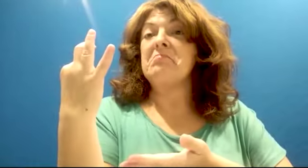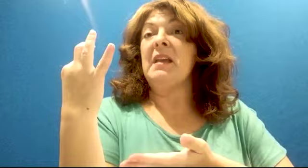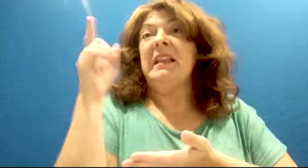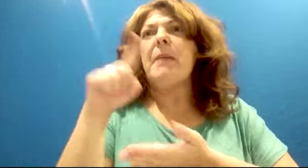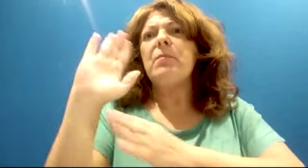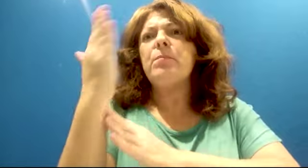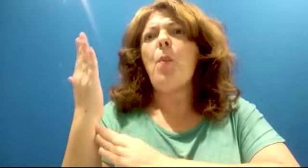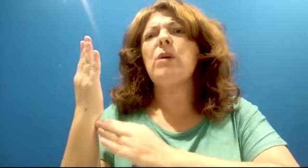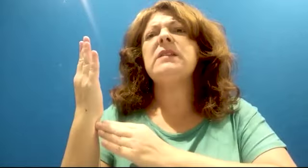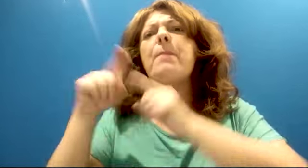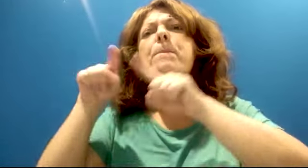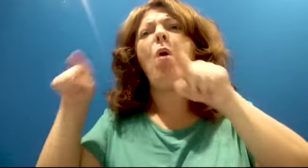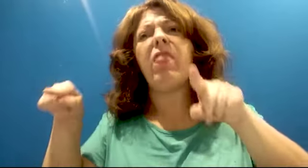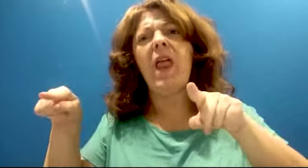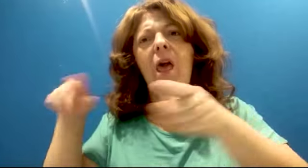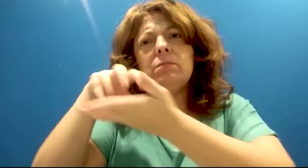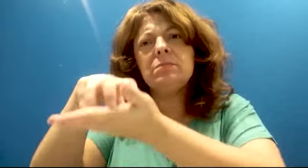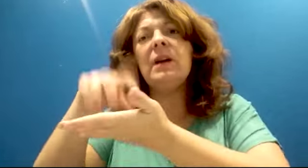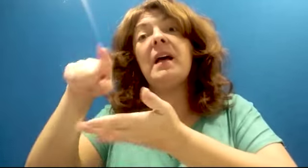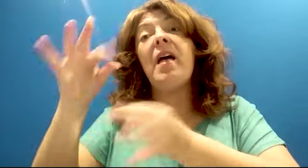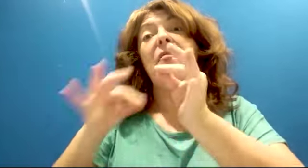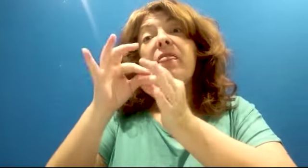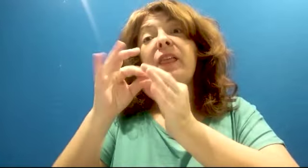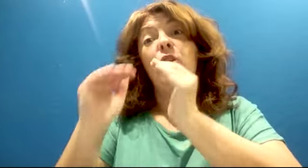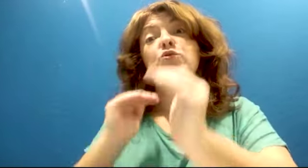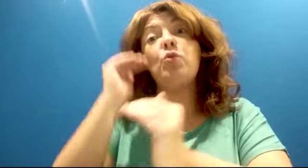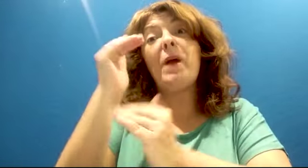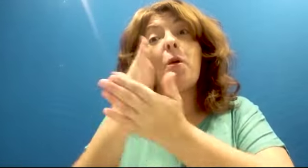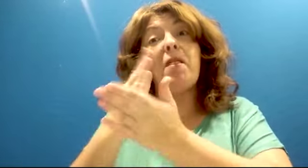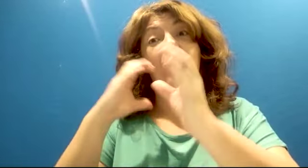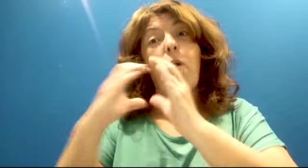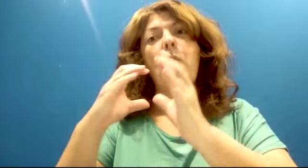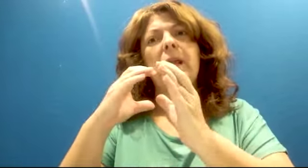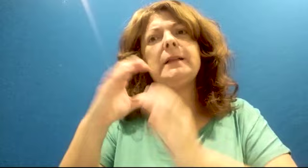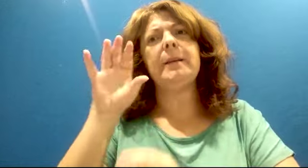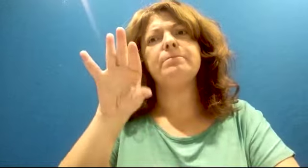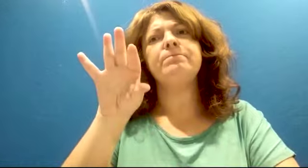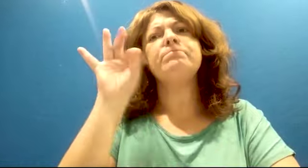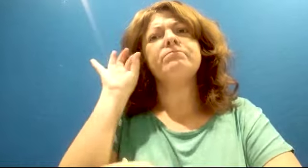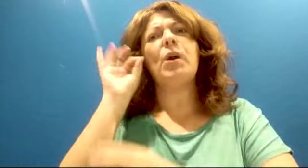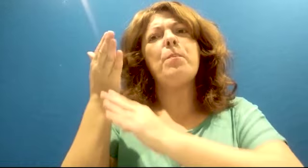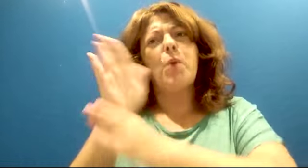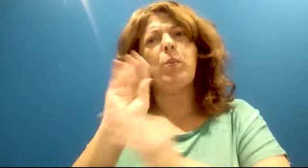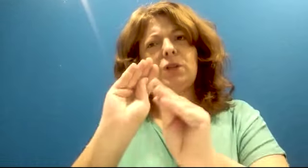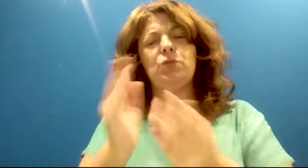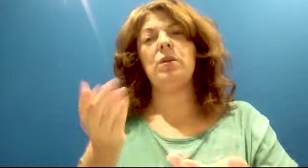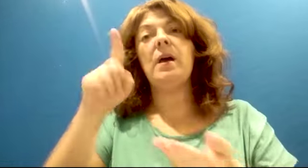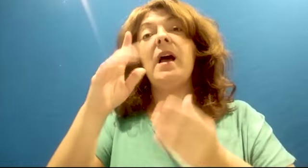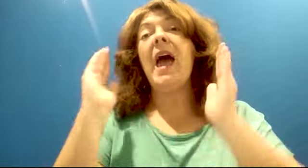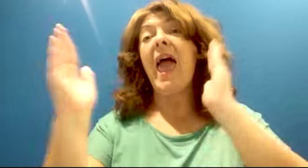de León y, entre ellos, el del ciclo formativo de grado superior de mediación comunicativa. Durante la época COVID, los profesores y